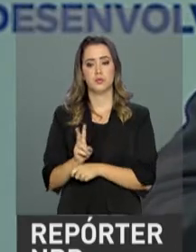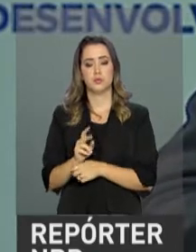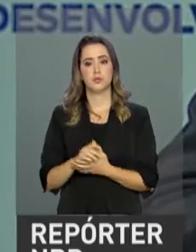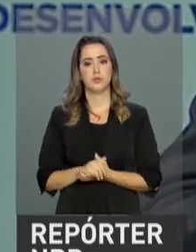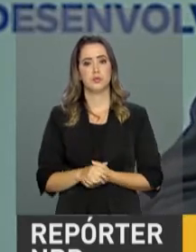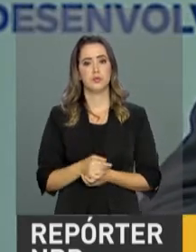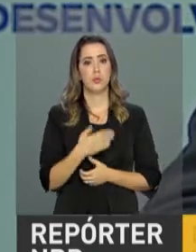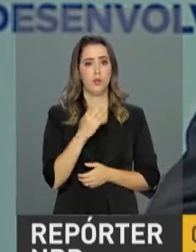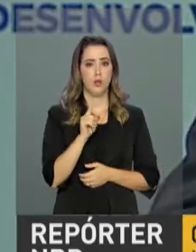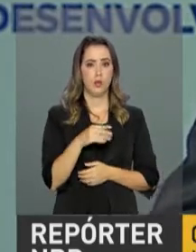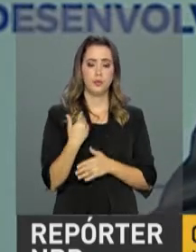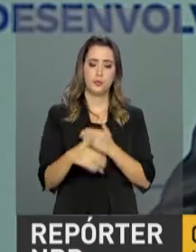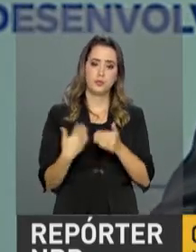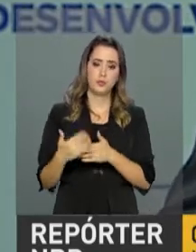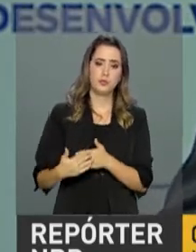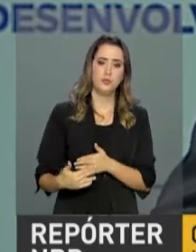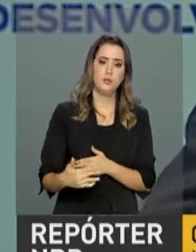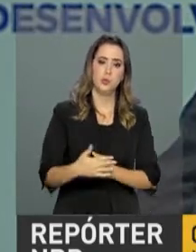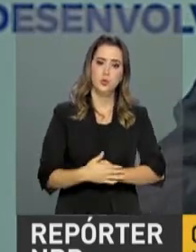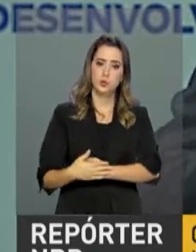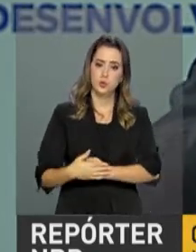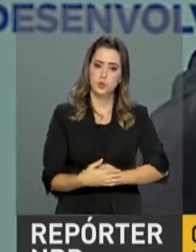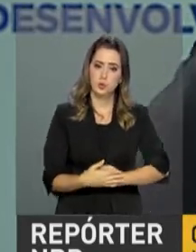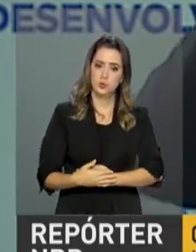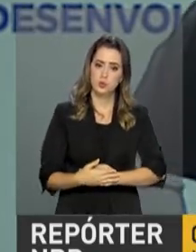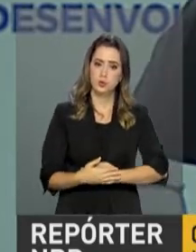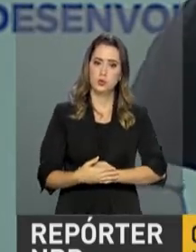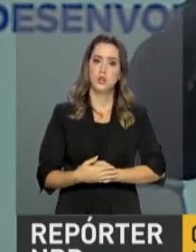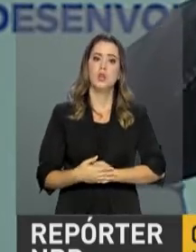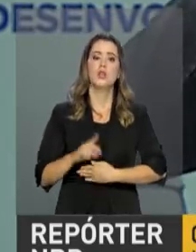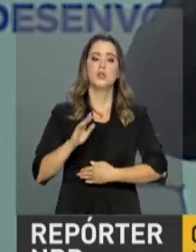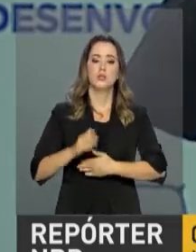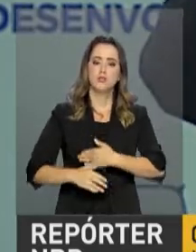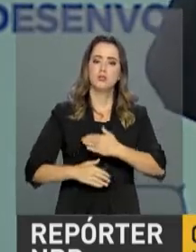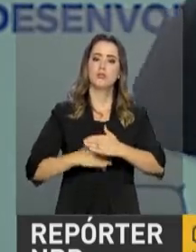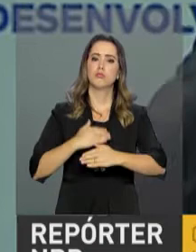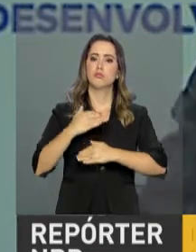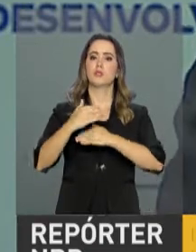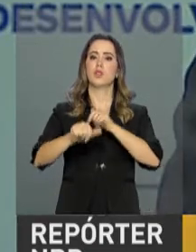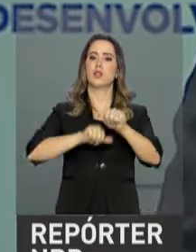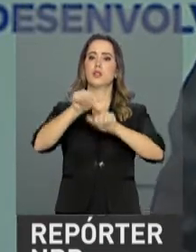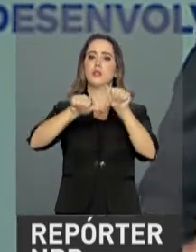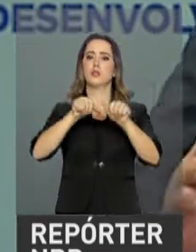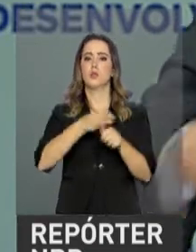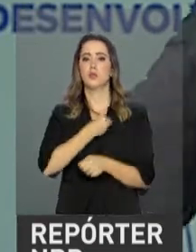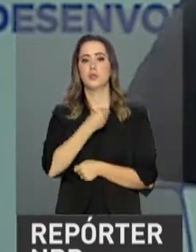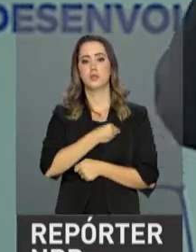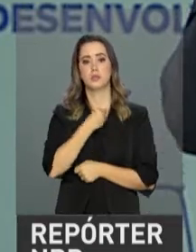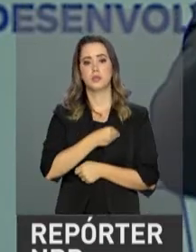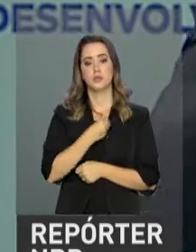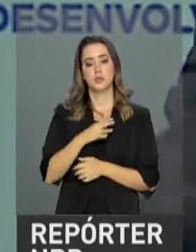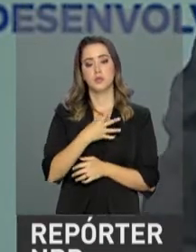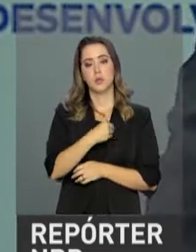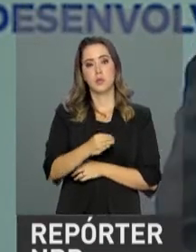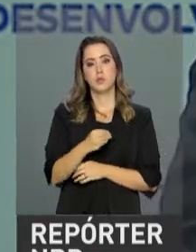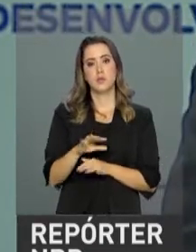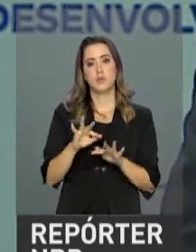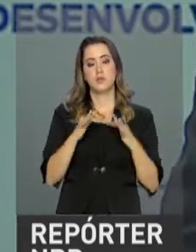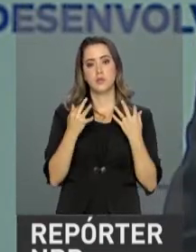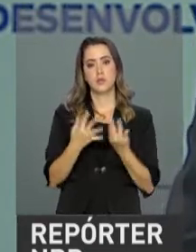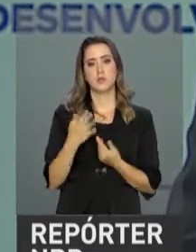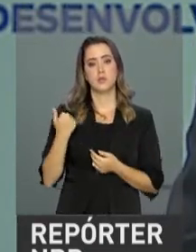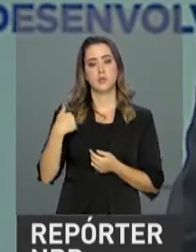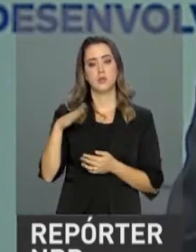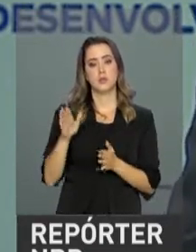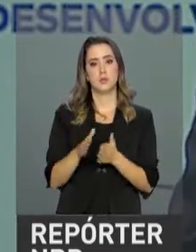desenvolvimento do ser humano, que começa lá na primeira infância, que é transformador, que vai fazer com que os filhos das famílias mais pobres tenham